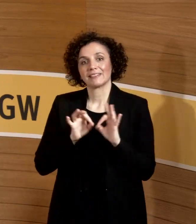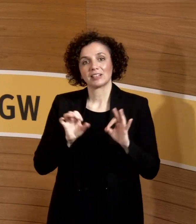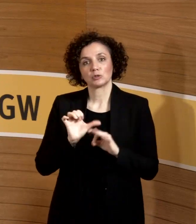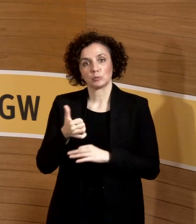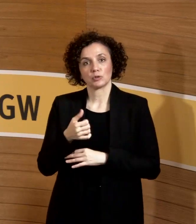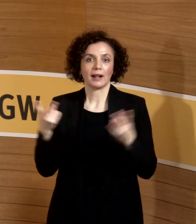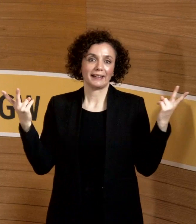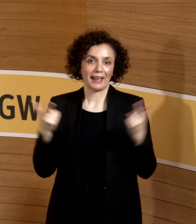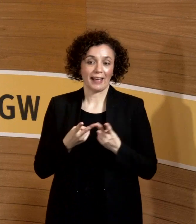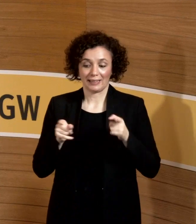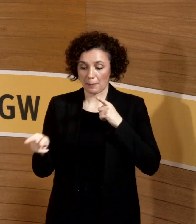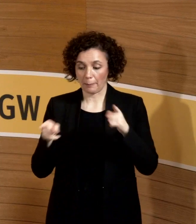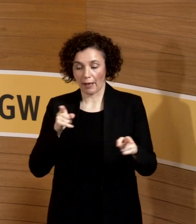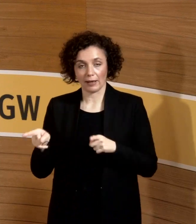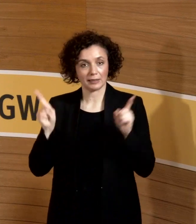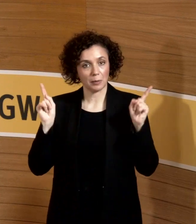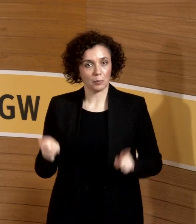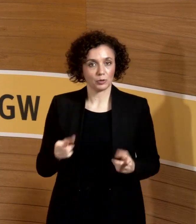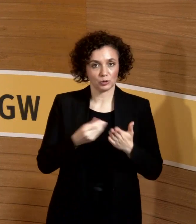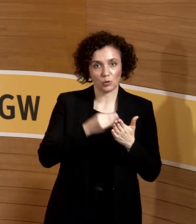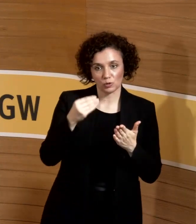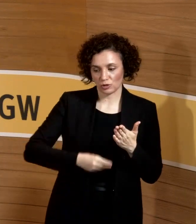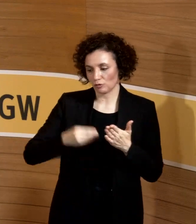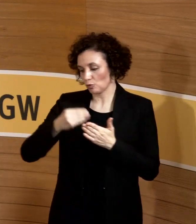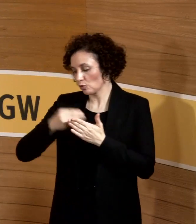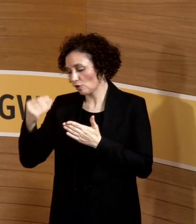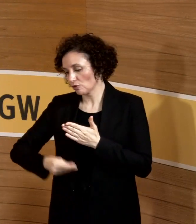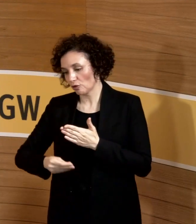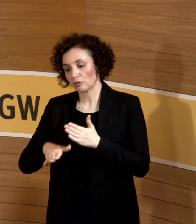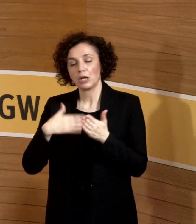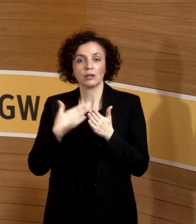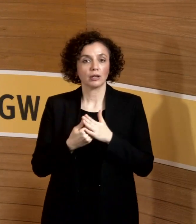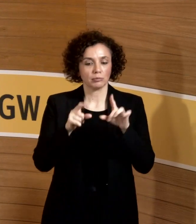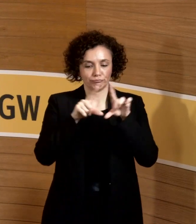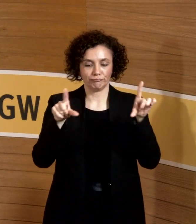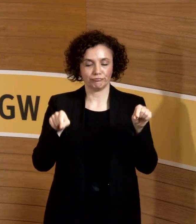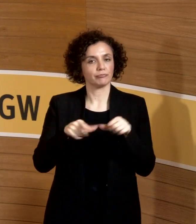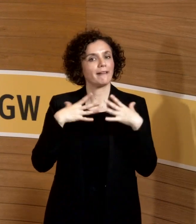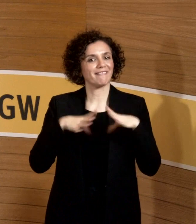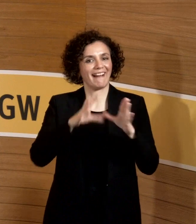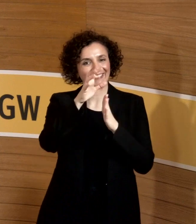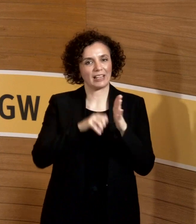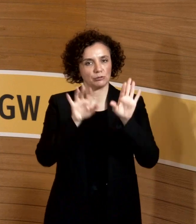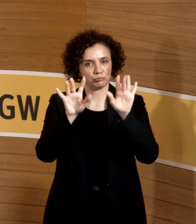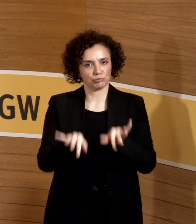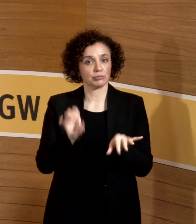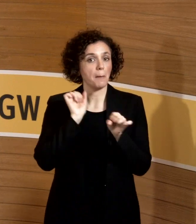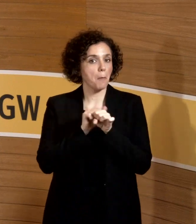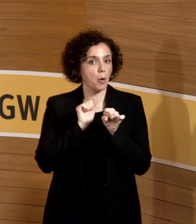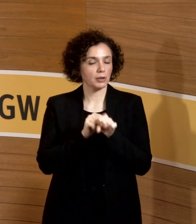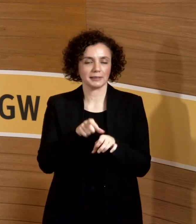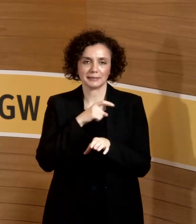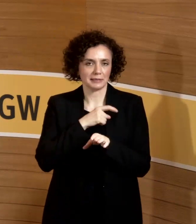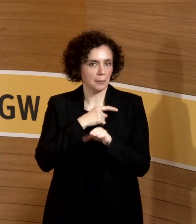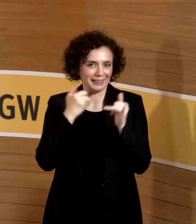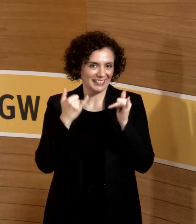unterschreiben. Da sind dann noch Kästchen, wo man was frei reinschreiben kann. Das habe ich jetzt sozusagen